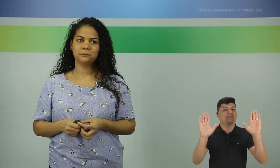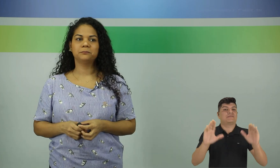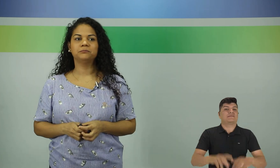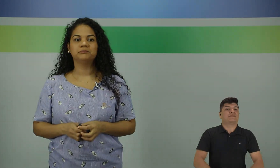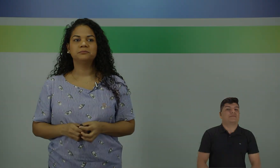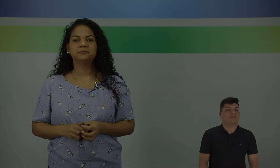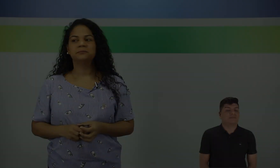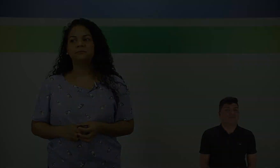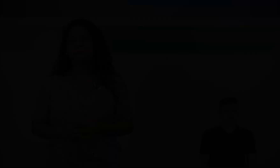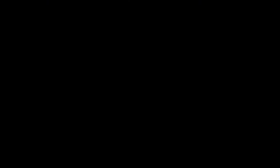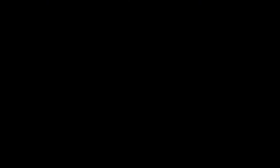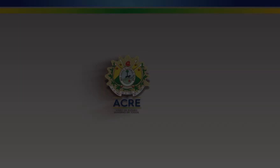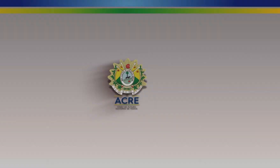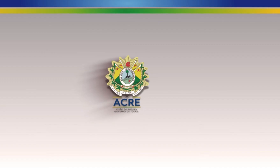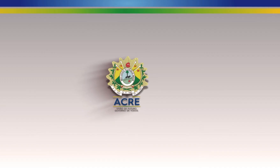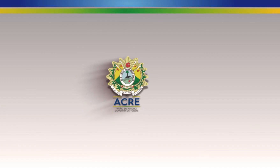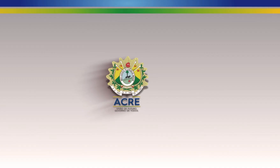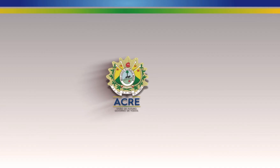próxima.